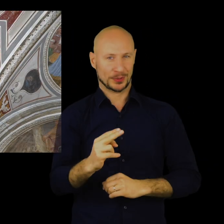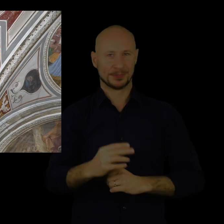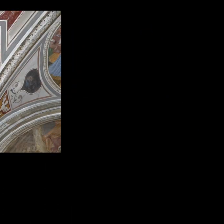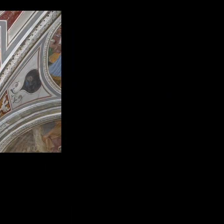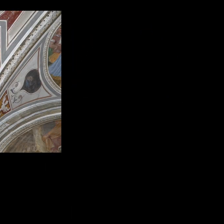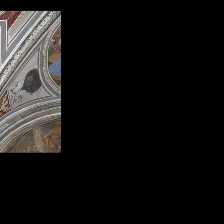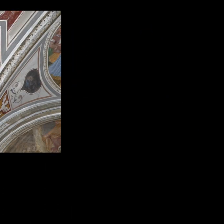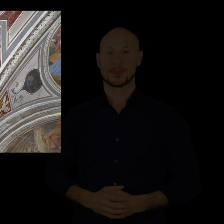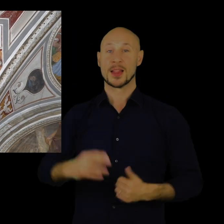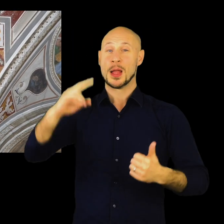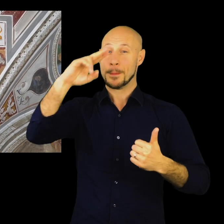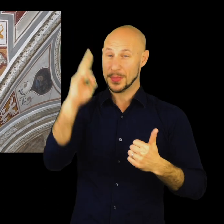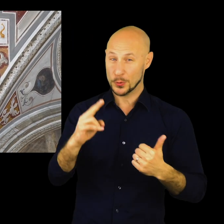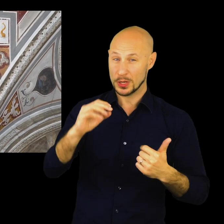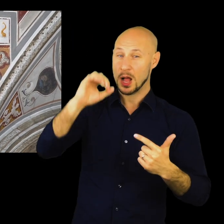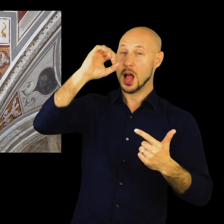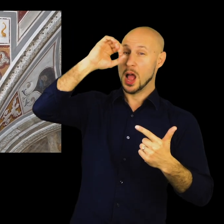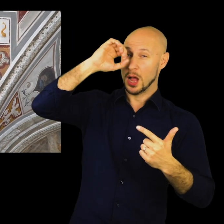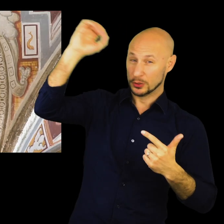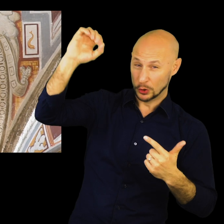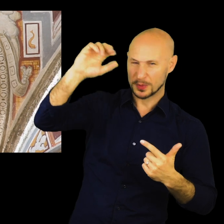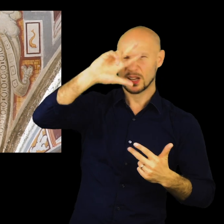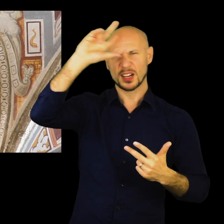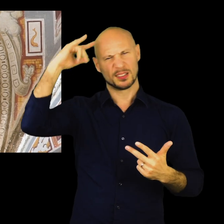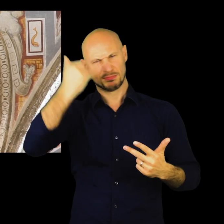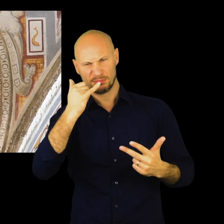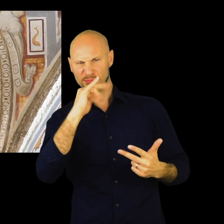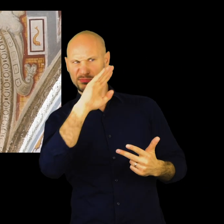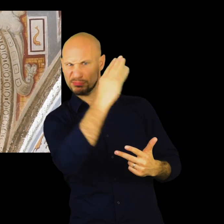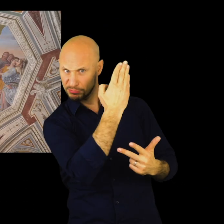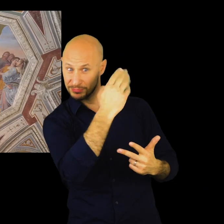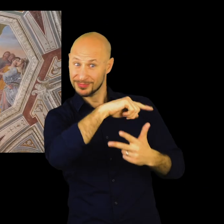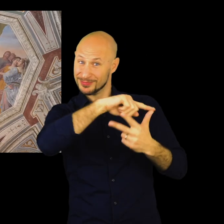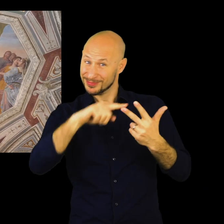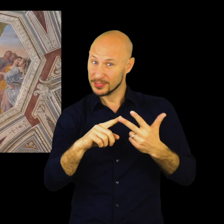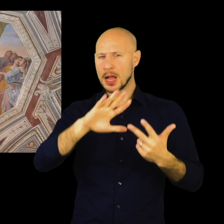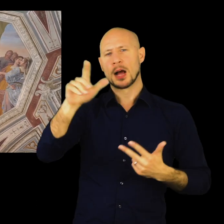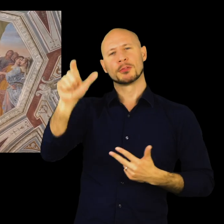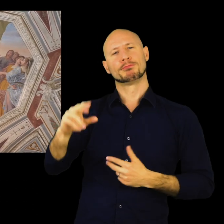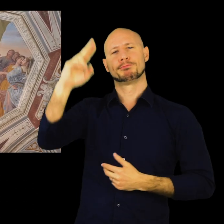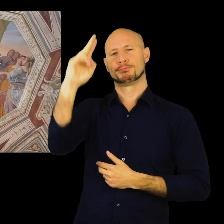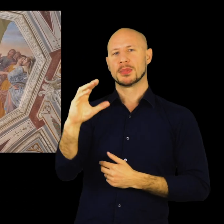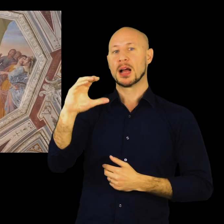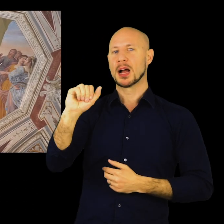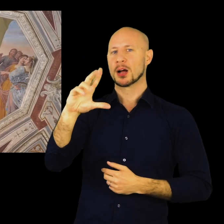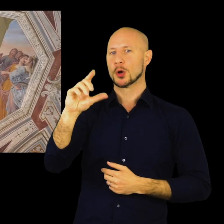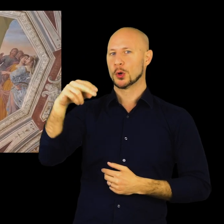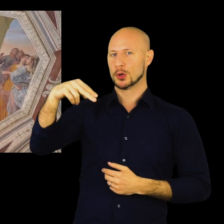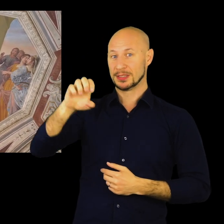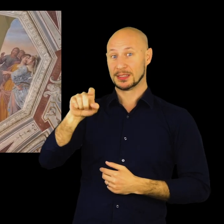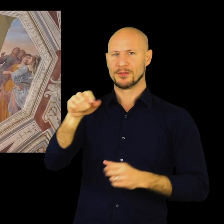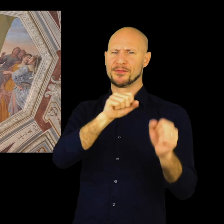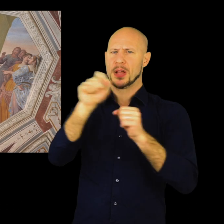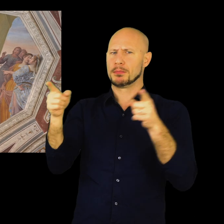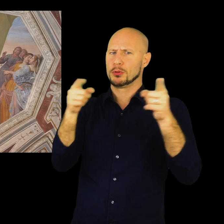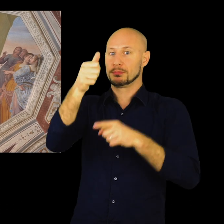pittura. La pittura, l'astronomia e la storia dell'idolatria di Salomone sono però di un altro